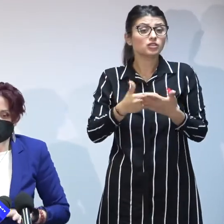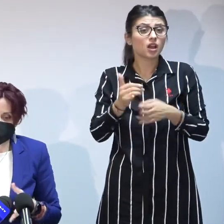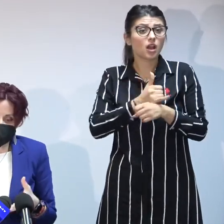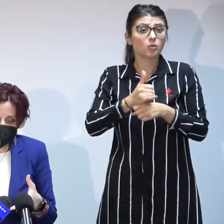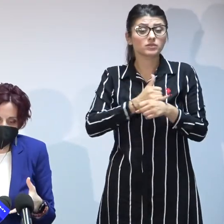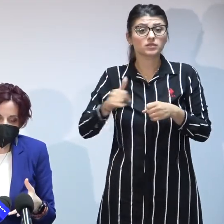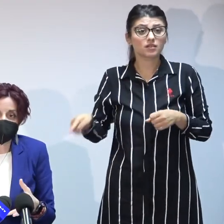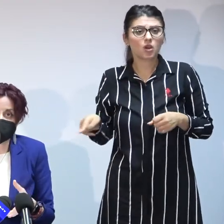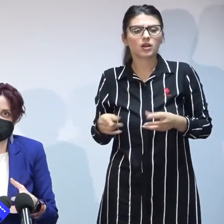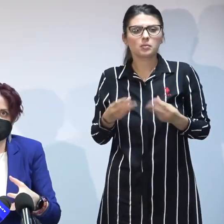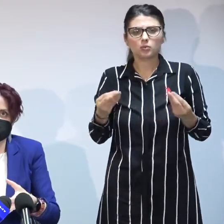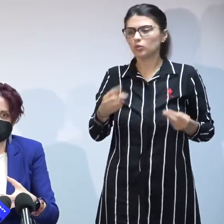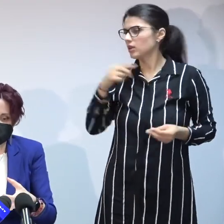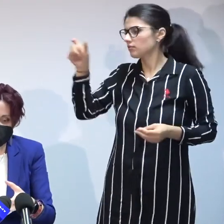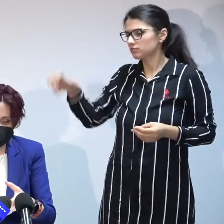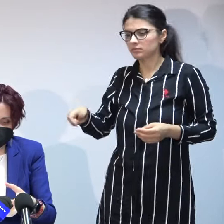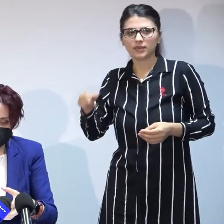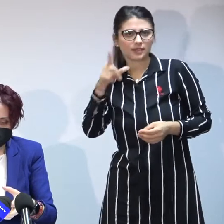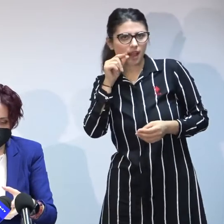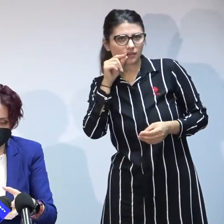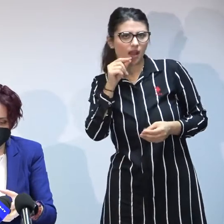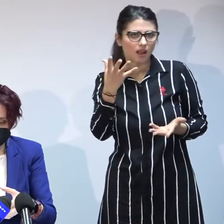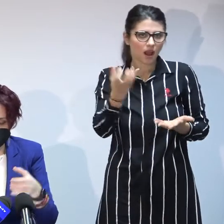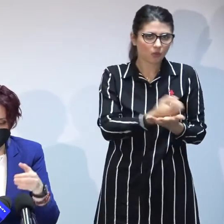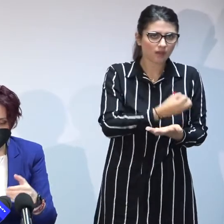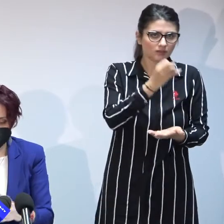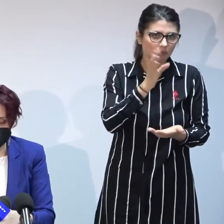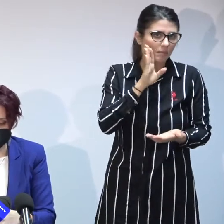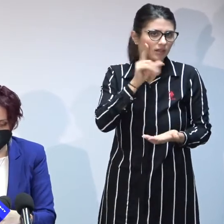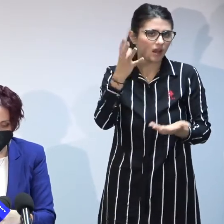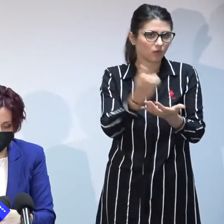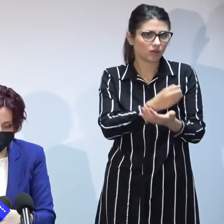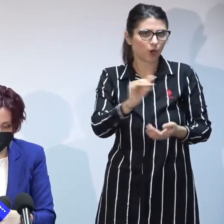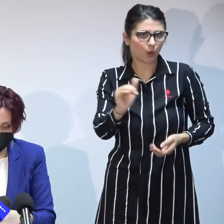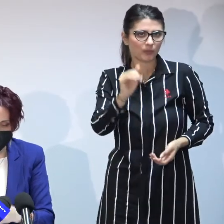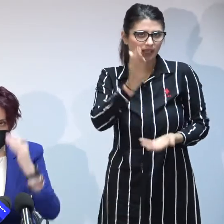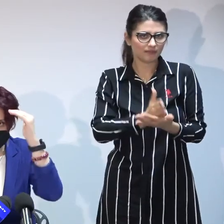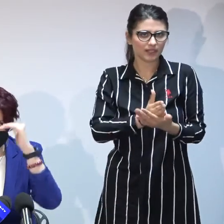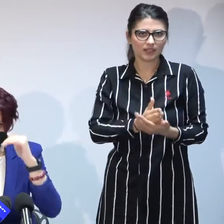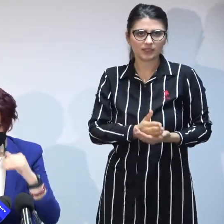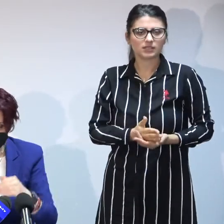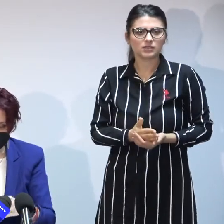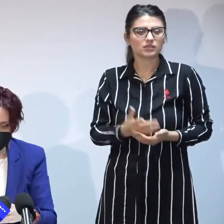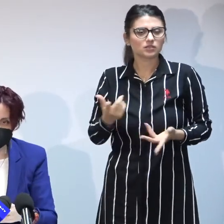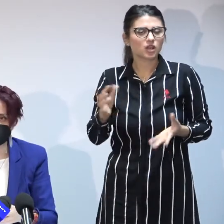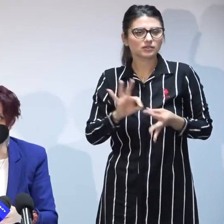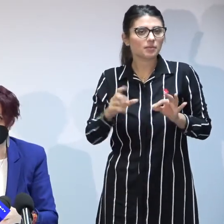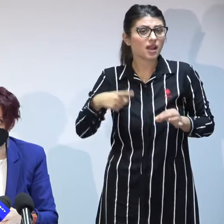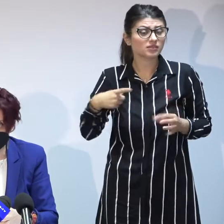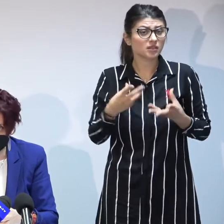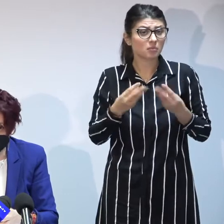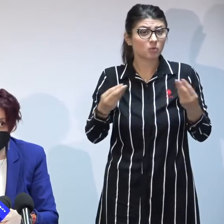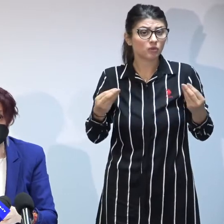de cele mai multe ori există anumite să spunem așa setări generale cu